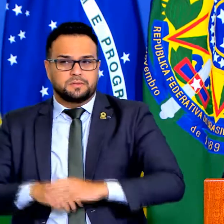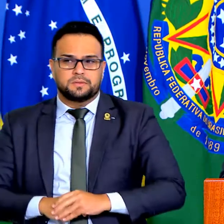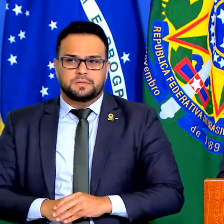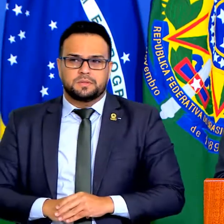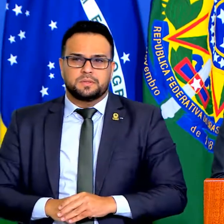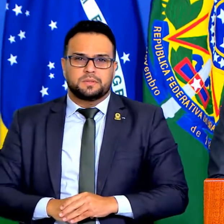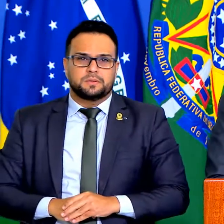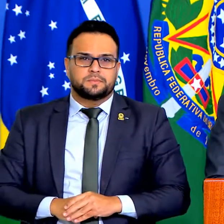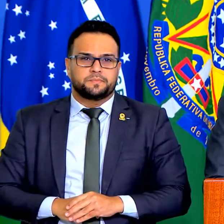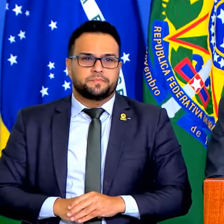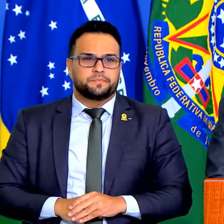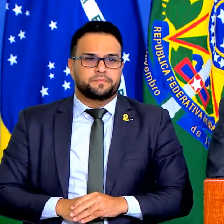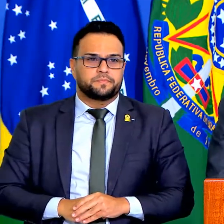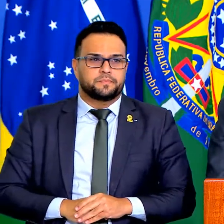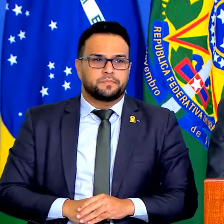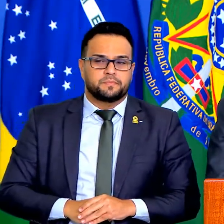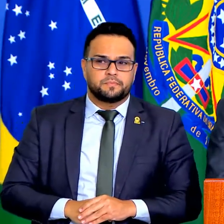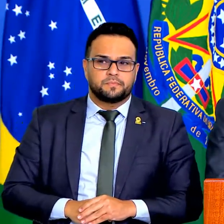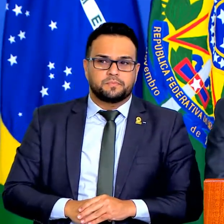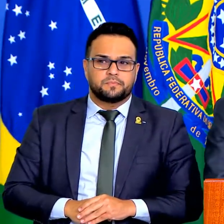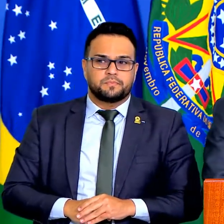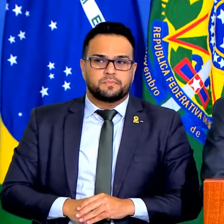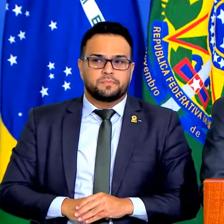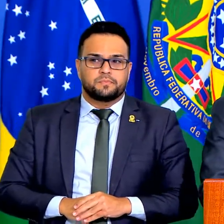Eu sempre dirigi meu carro.